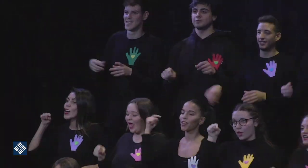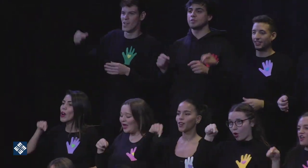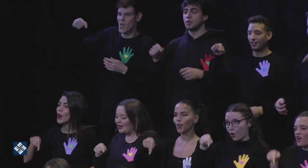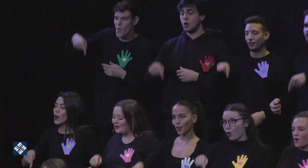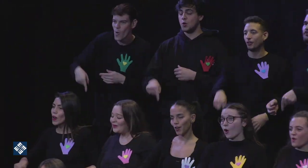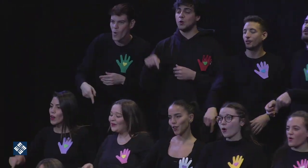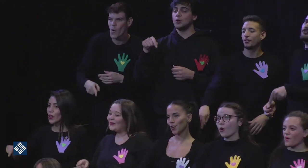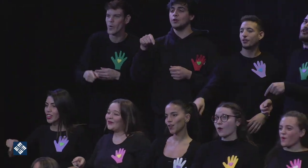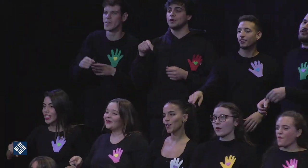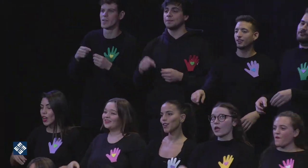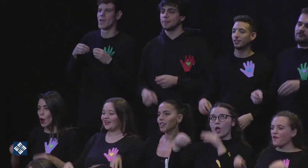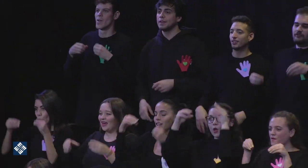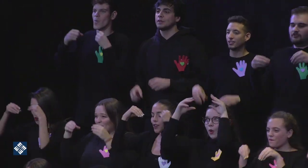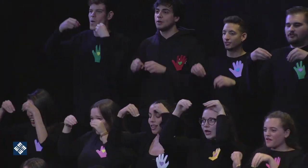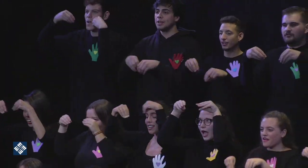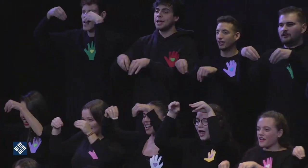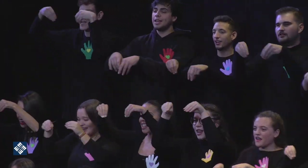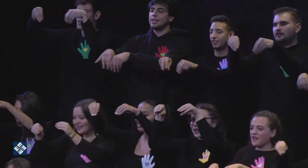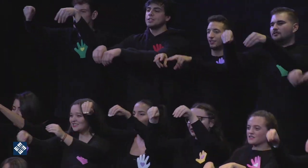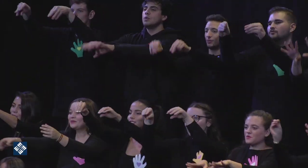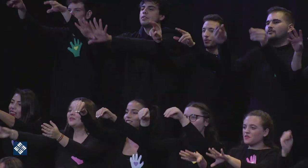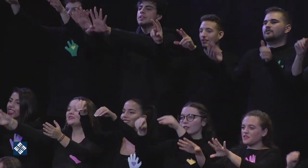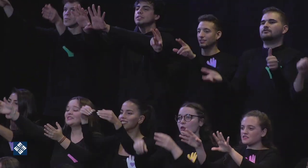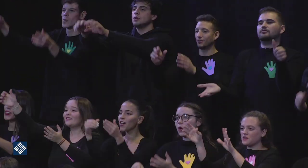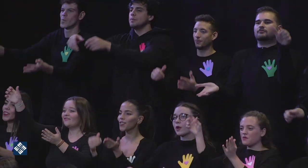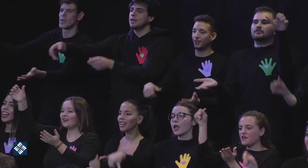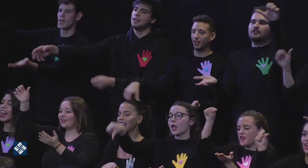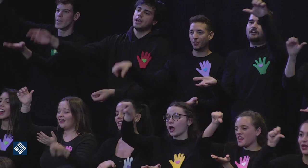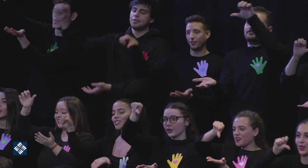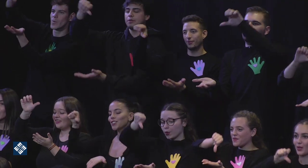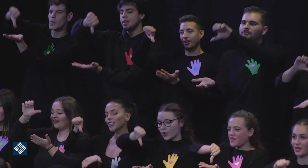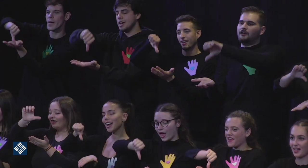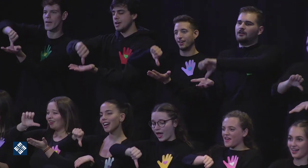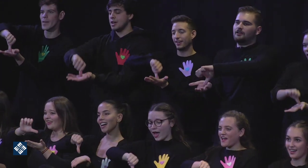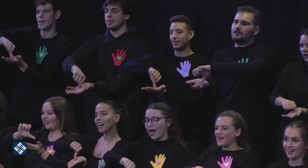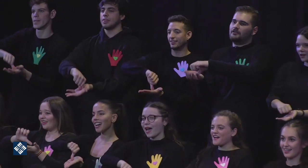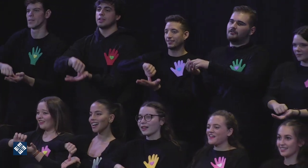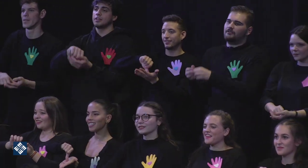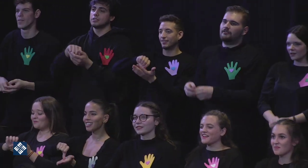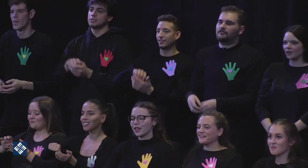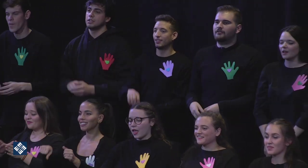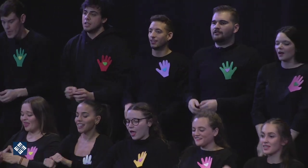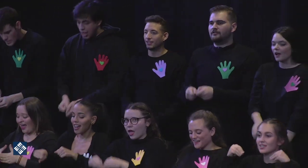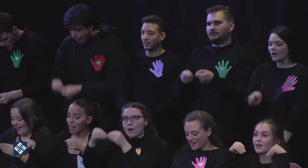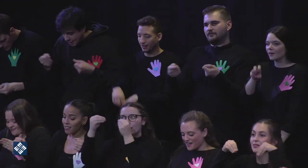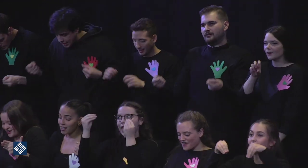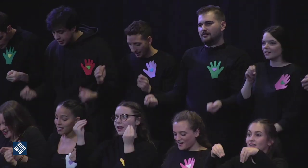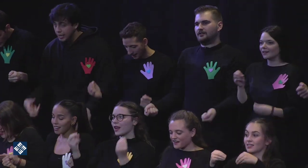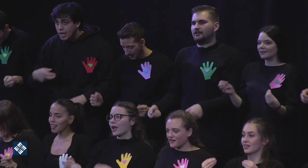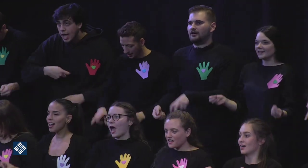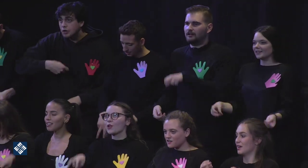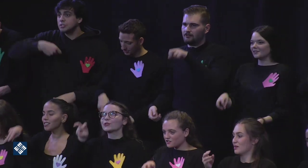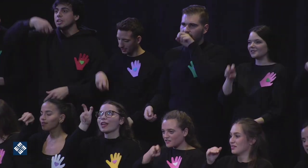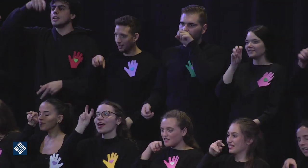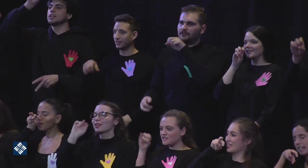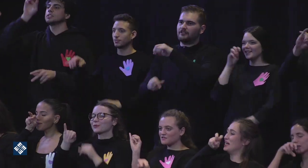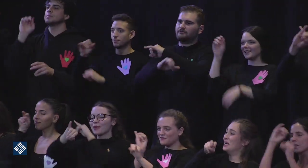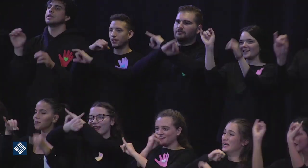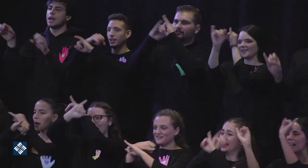Hoy, cuelgan las luces sobre la ciudad, abren regalos, se respira